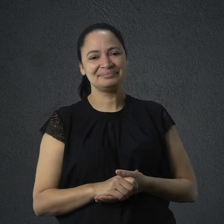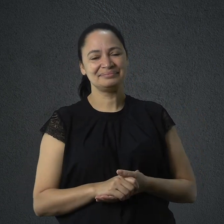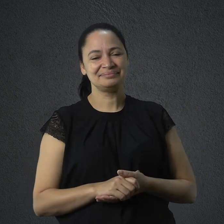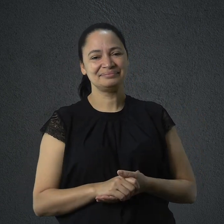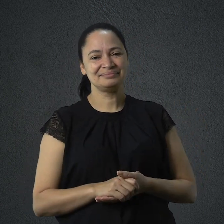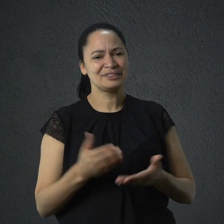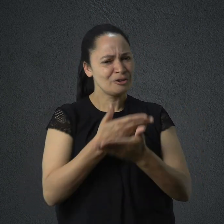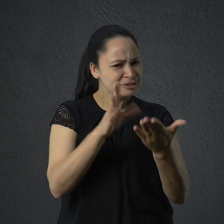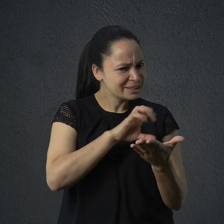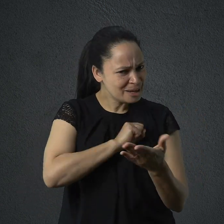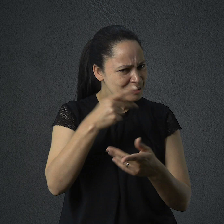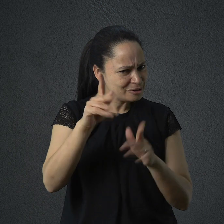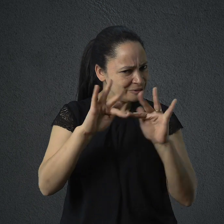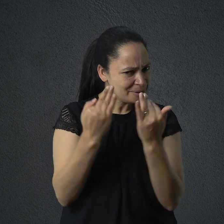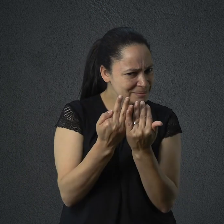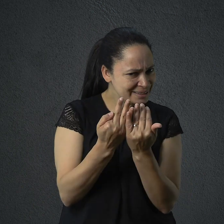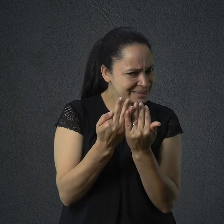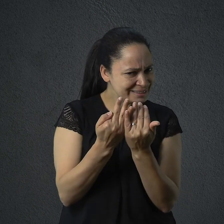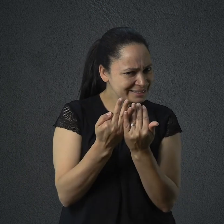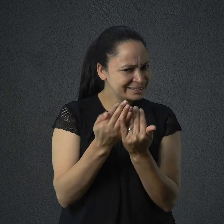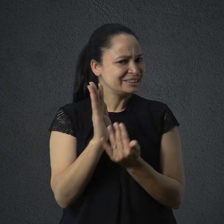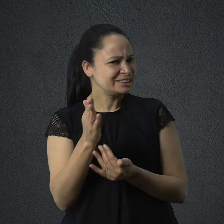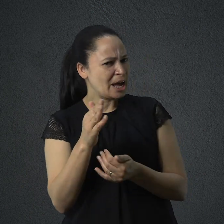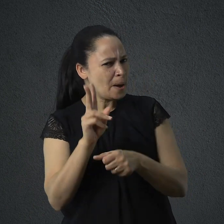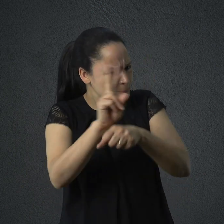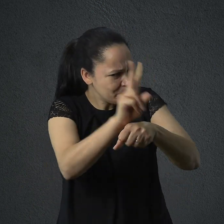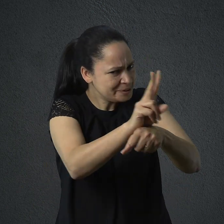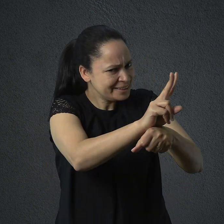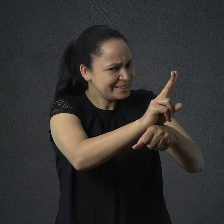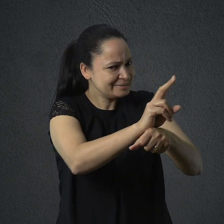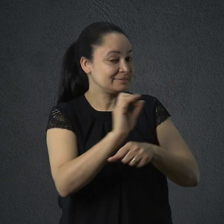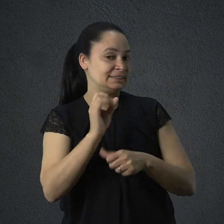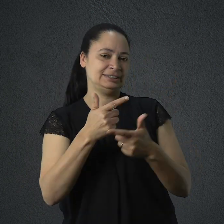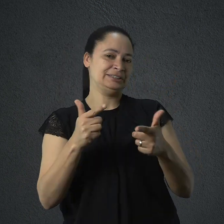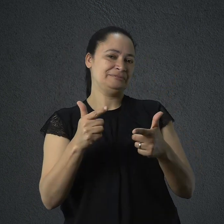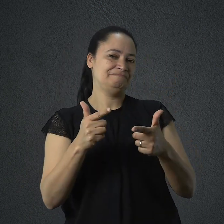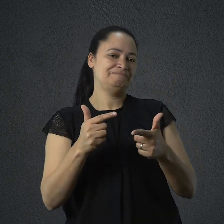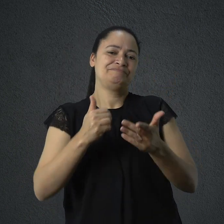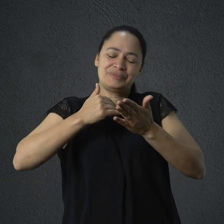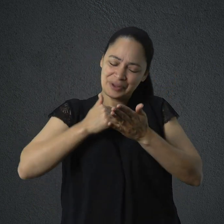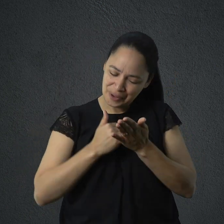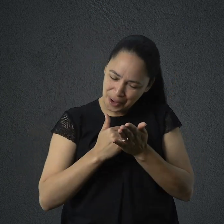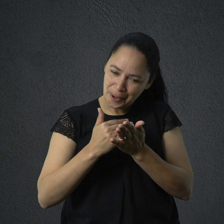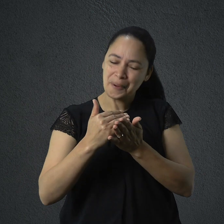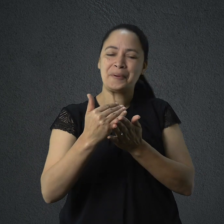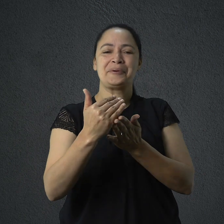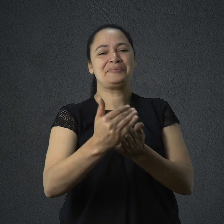Você ama a sua família o suficiente para defendê-la? Se não, é por aí que Deus quer começar a